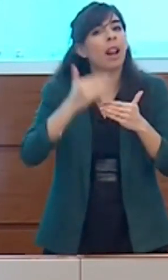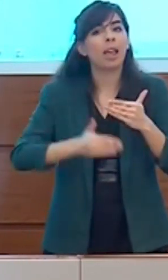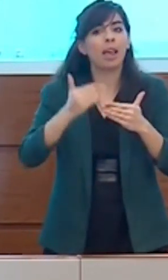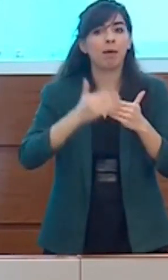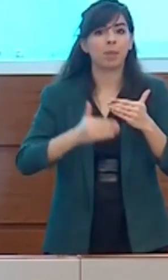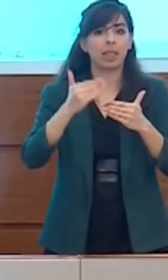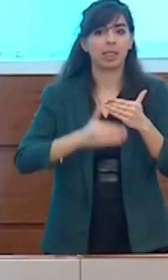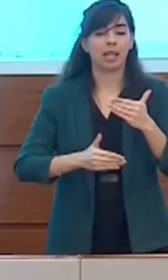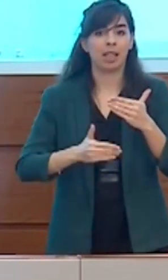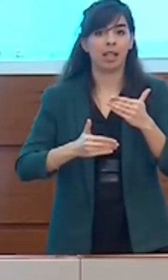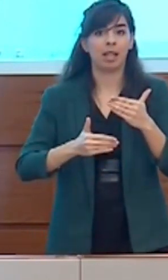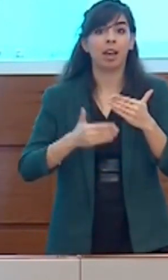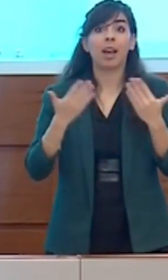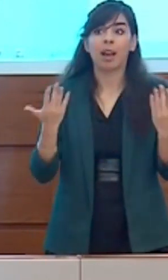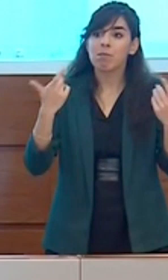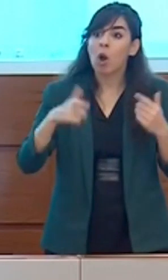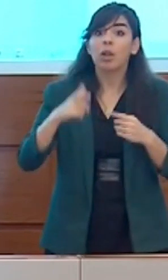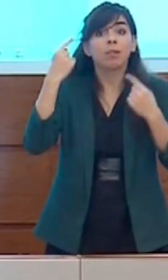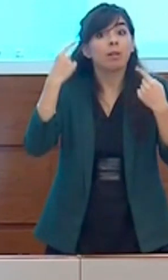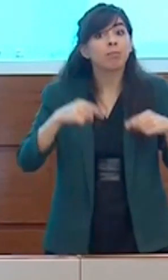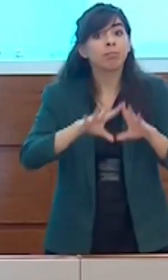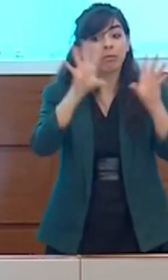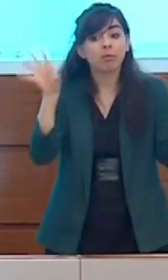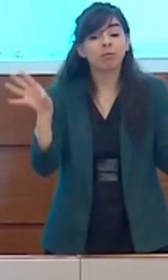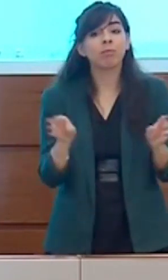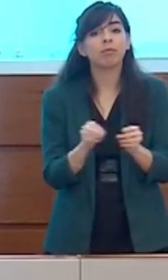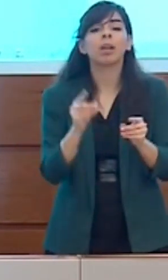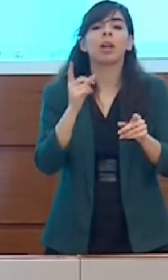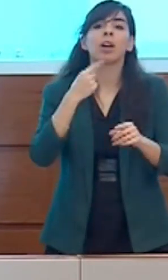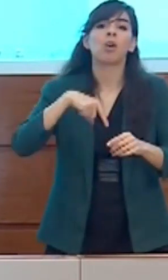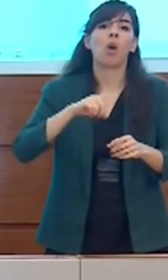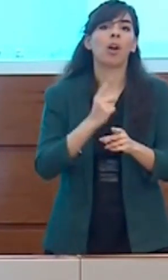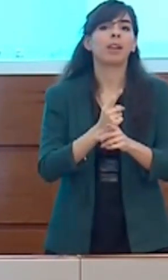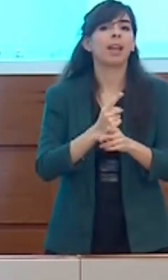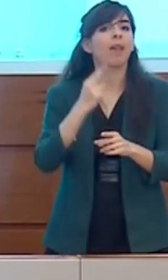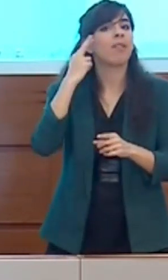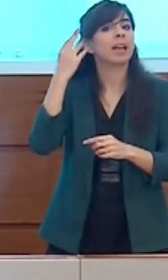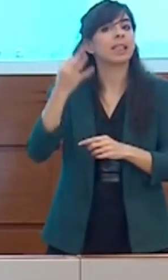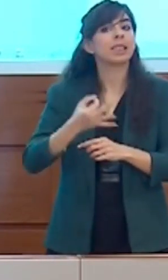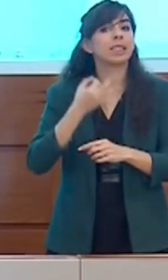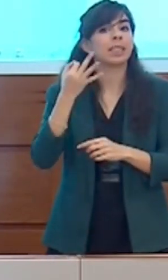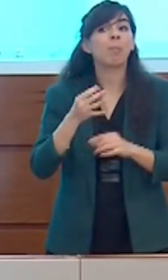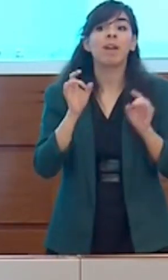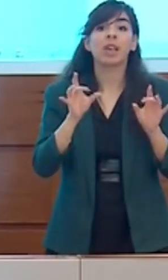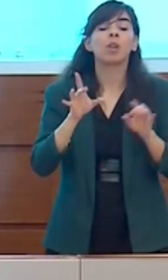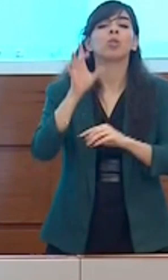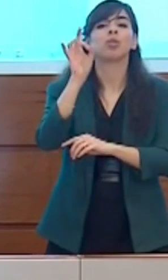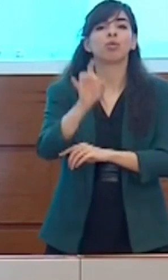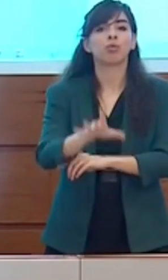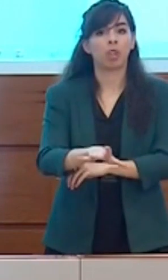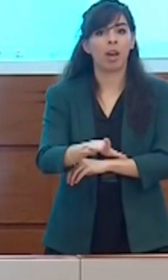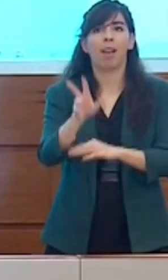proprio per questo dobbiamo sapere che è ancora tra noi, è un po' meno forte,